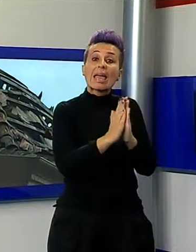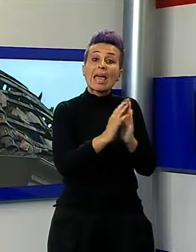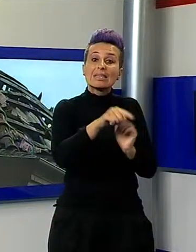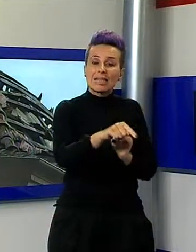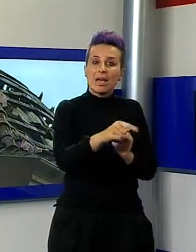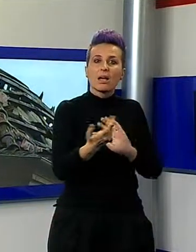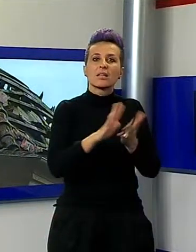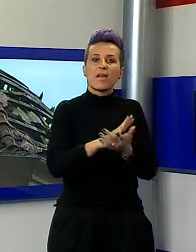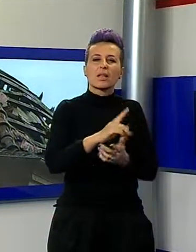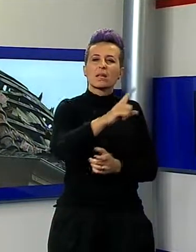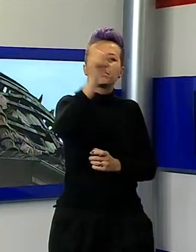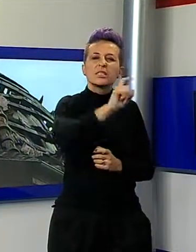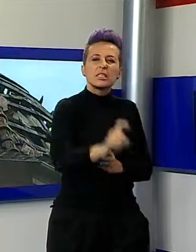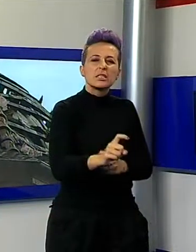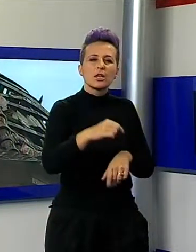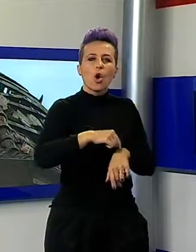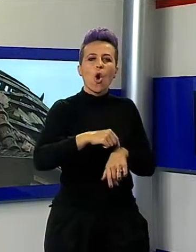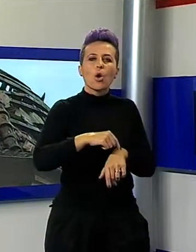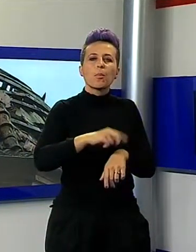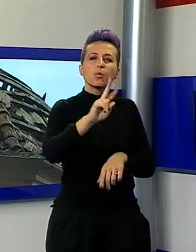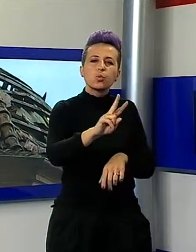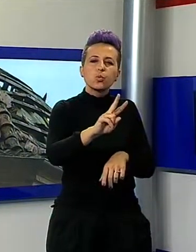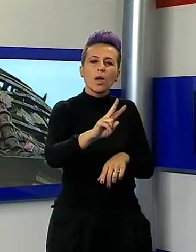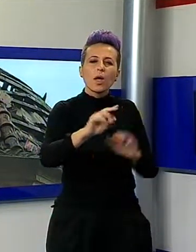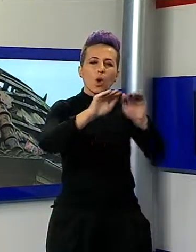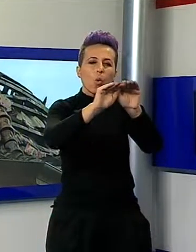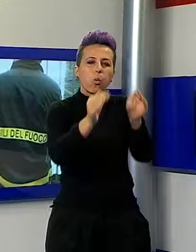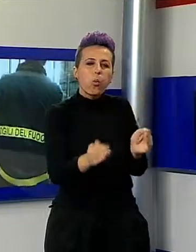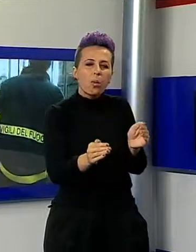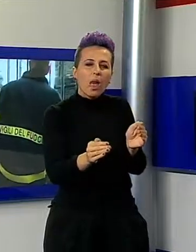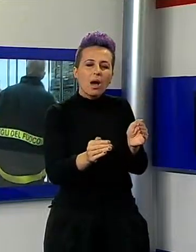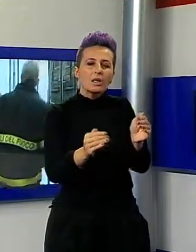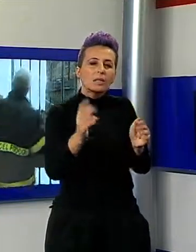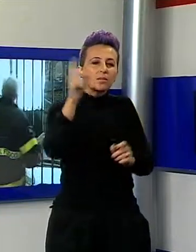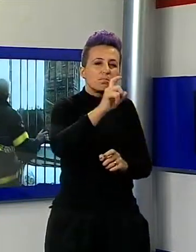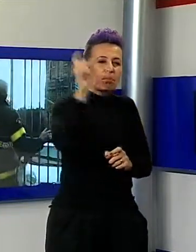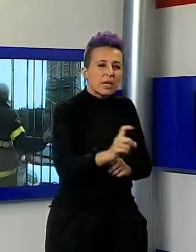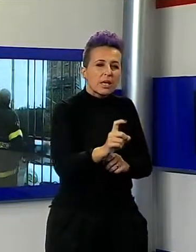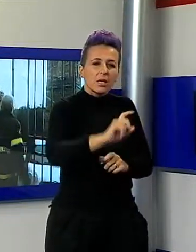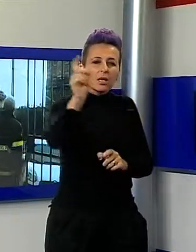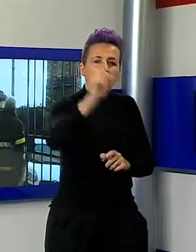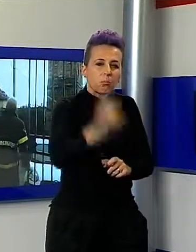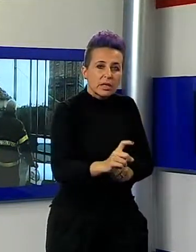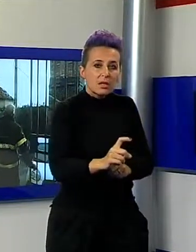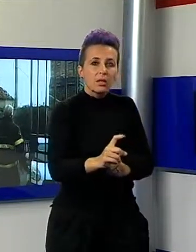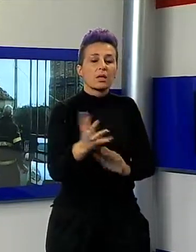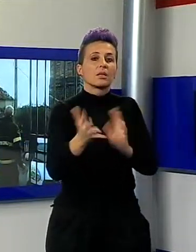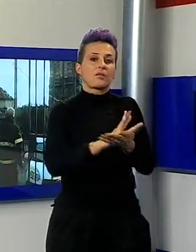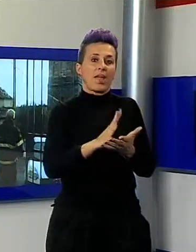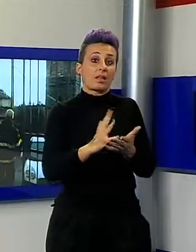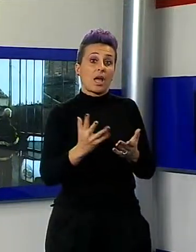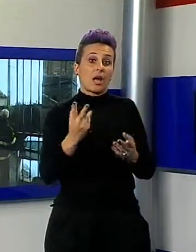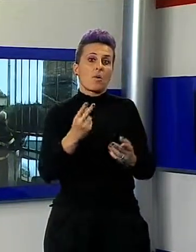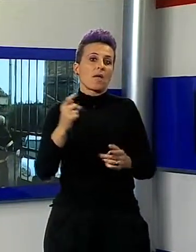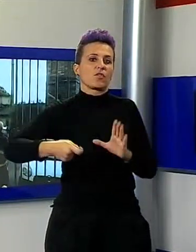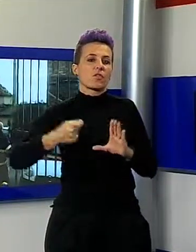per due volte intorno alle due, hanno colpito la cupola della chiesa, provocando danni notevoli alla volta. Tanta paura nel paese, con gente svegliata di